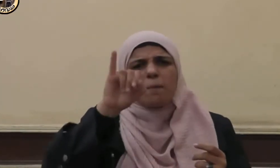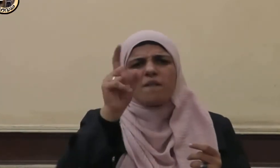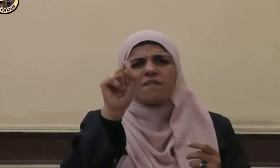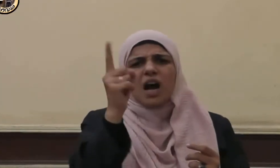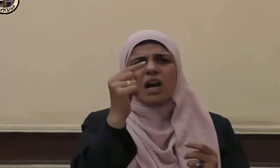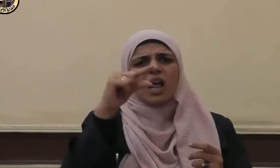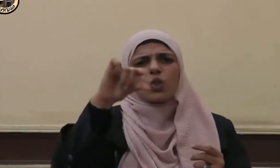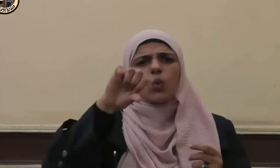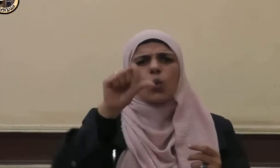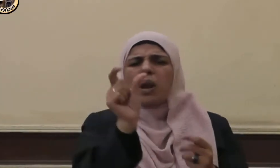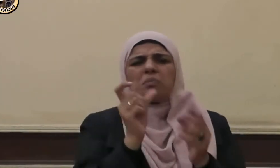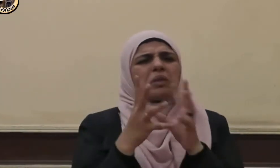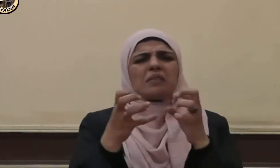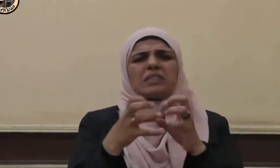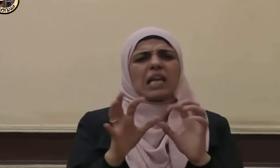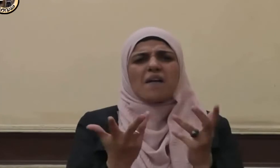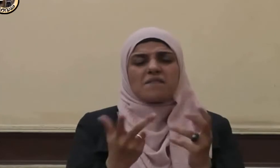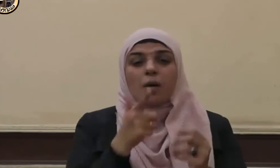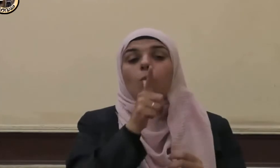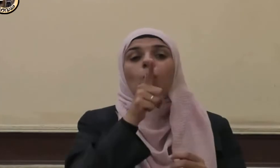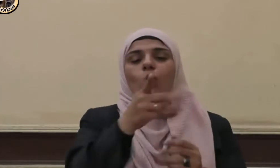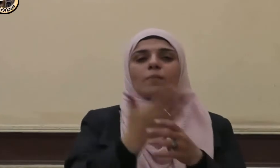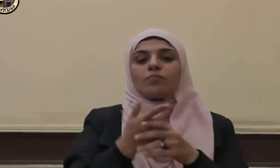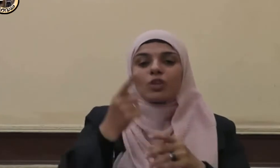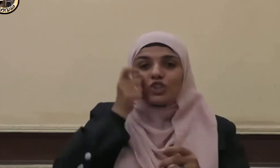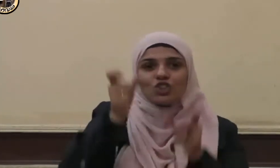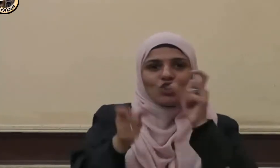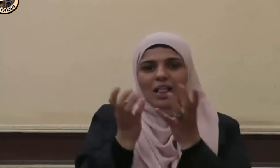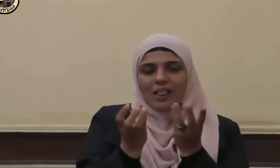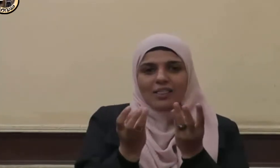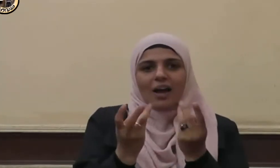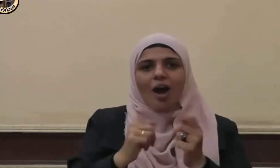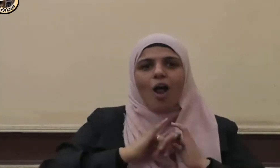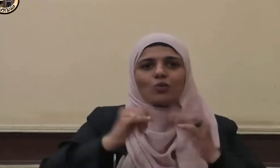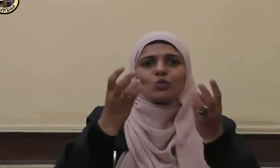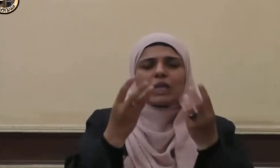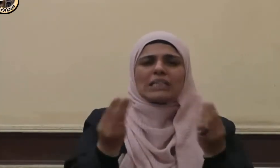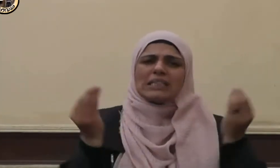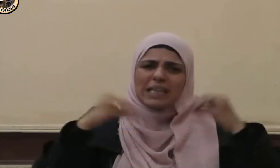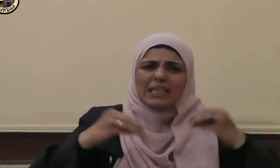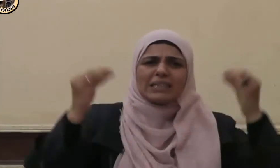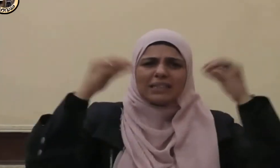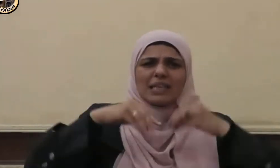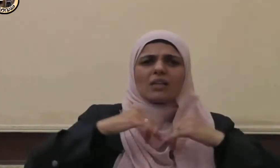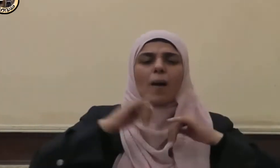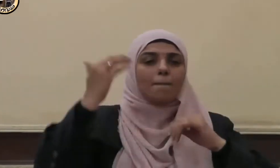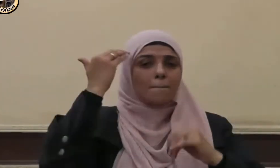رسول الله قال الثاكرون الطال كثيرا والذاكرات